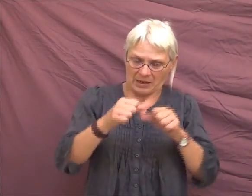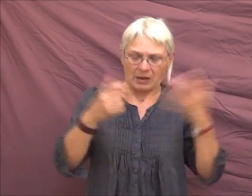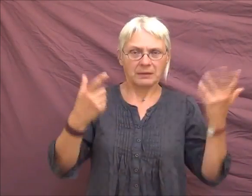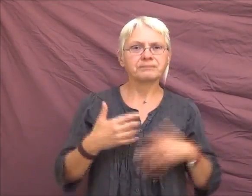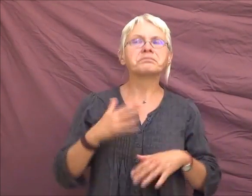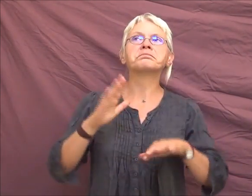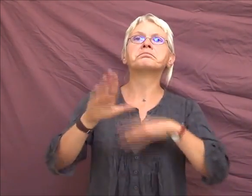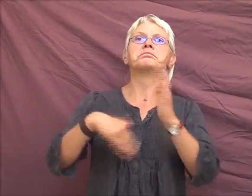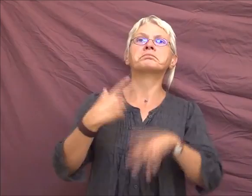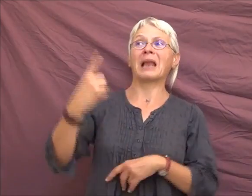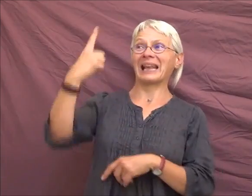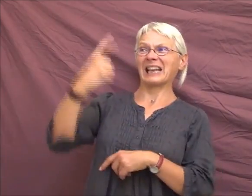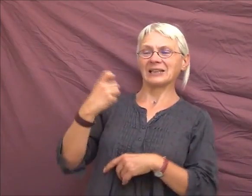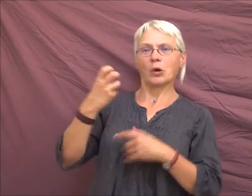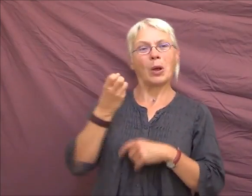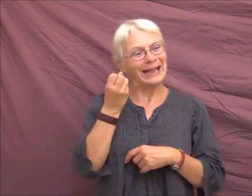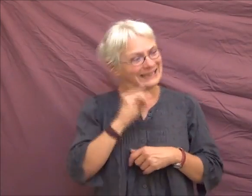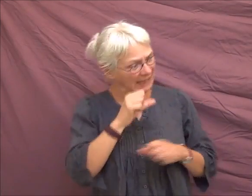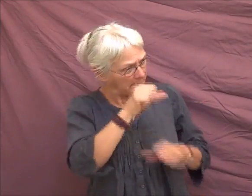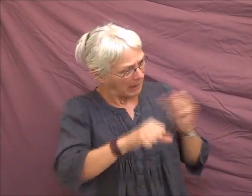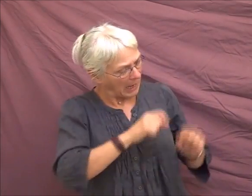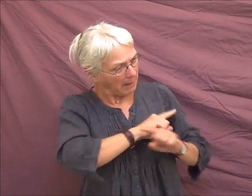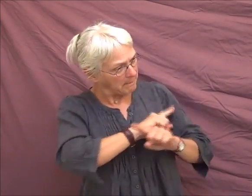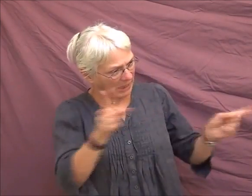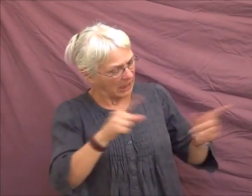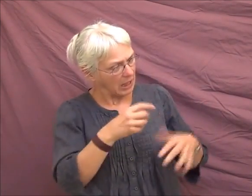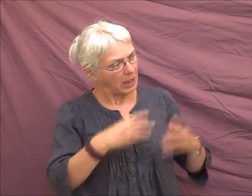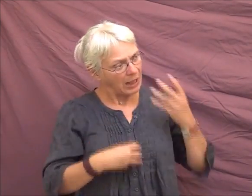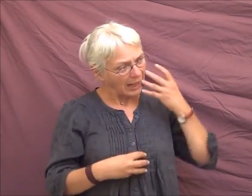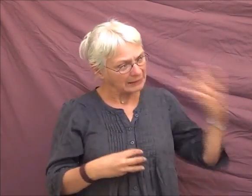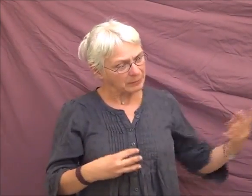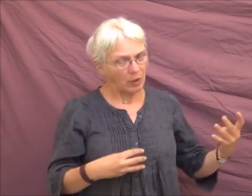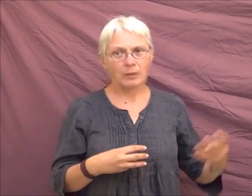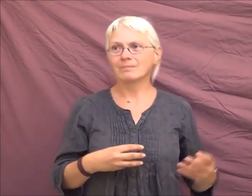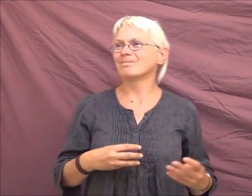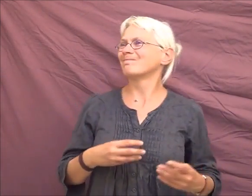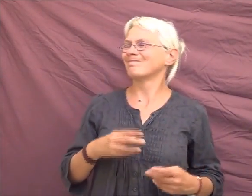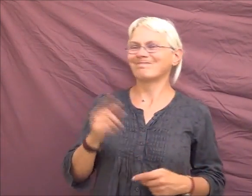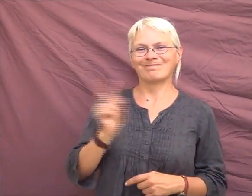« Si tu n'avais pas eu mal, est-ce que tu te serais fait explanter quand même ? » Et là, j'ai répondu « je ne'aurais pas fait.